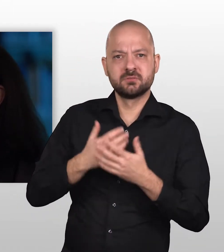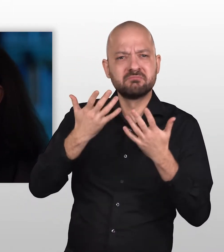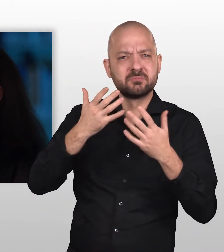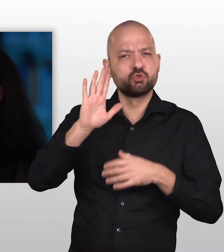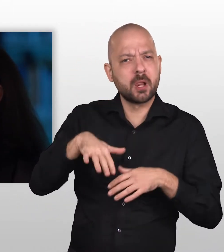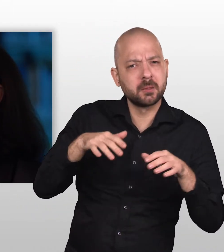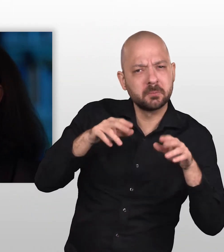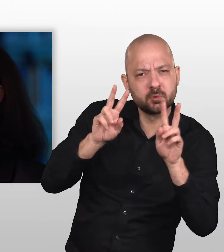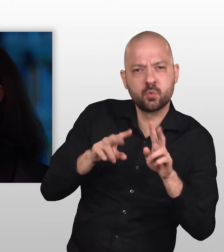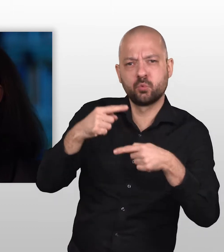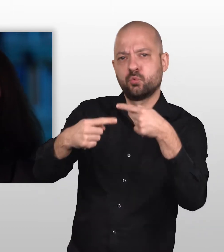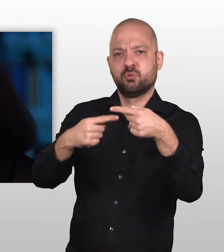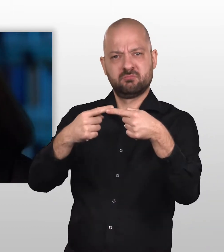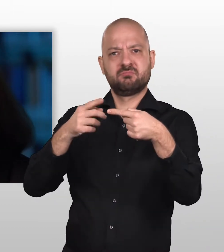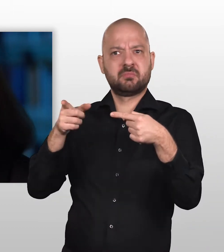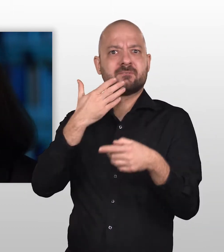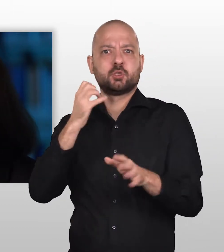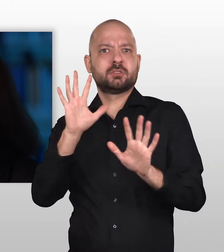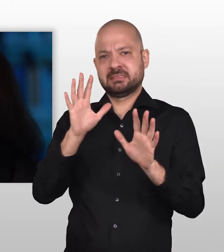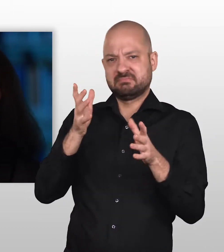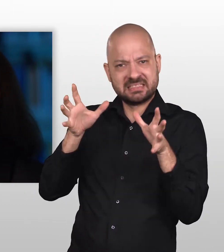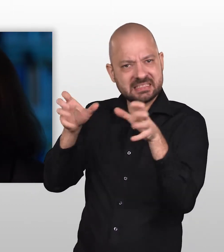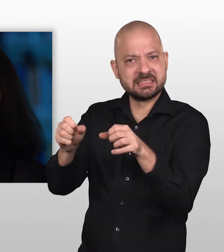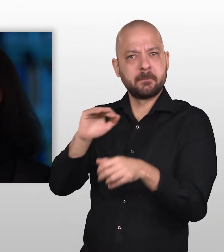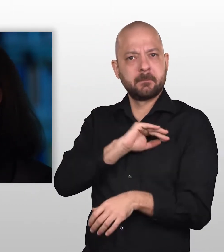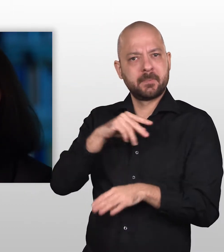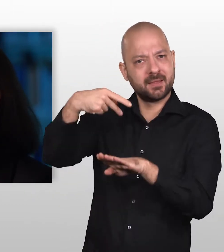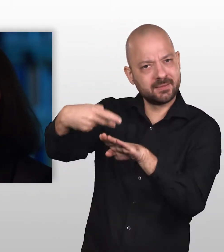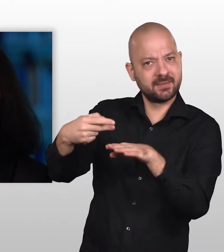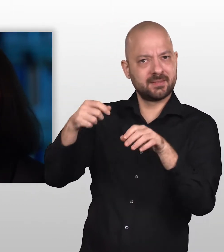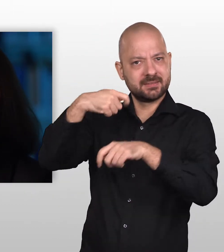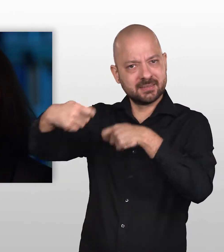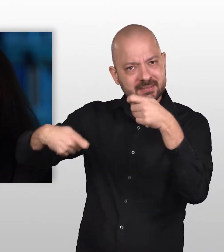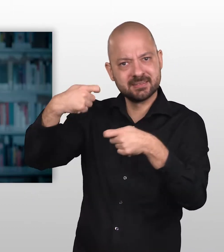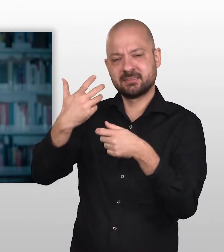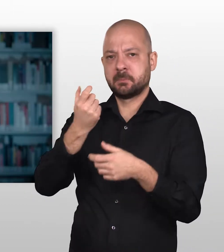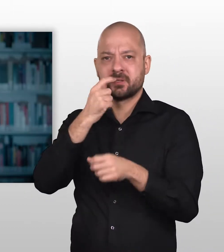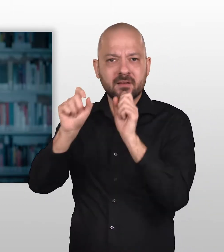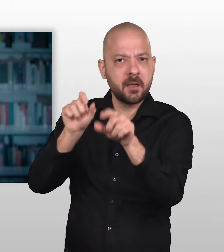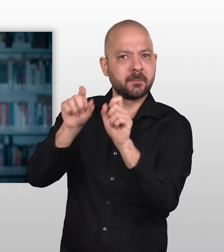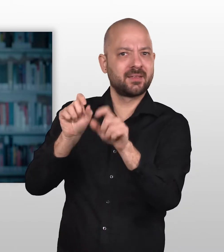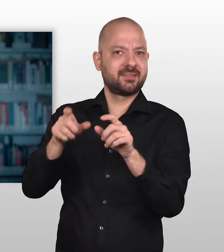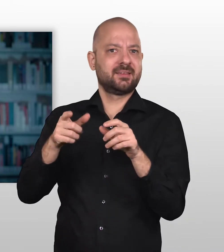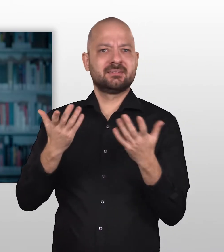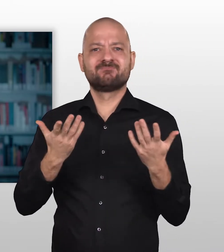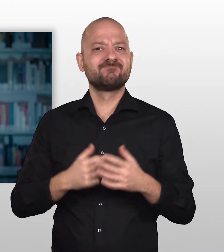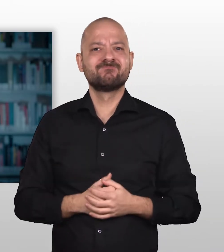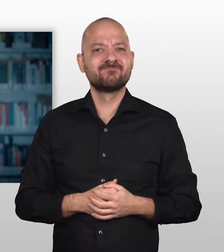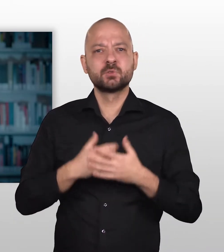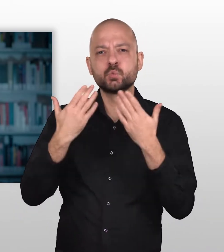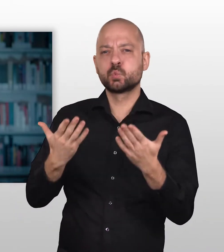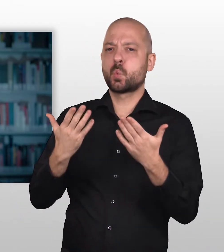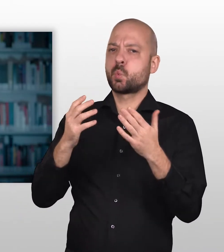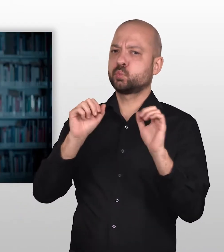Menschen gegen ihren Willen im Bett fixiert oder mit Medikamenten ruhig gestellt werden. Die Menschenrechte schützen alle Menschen,